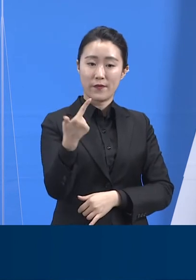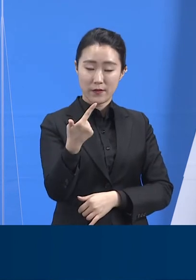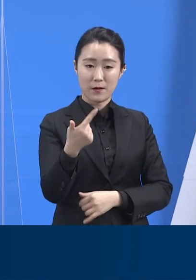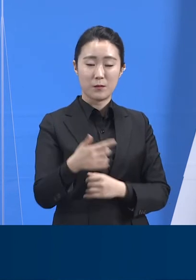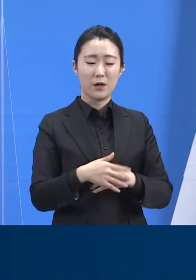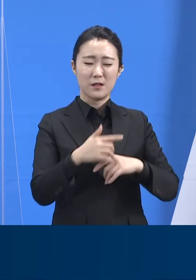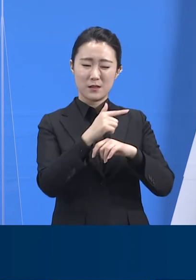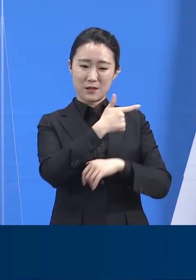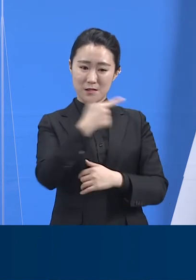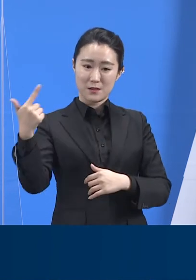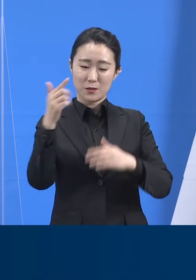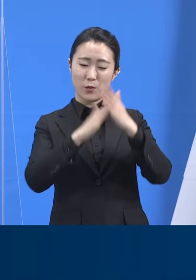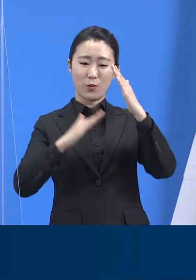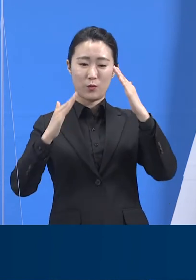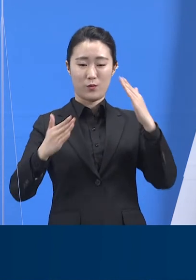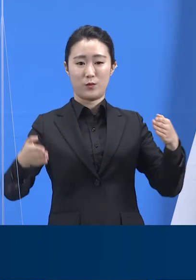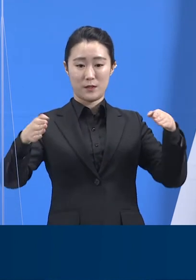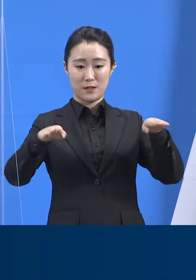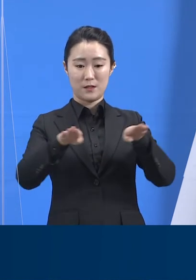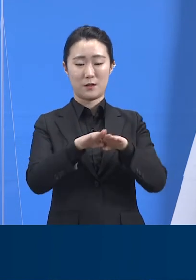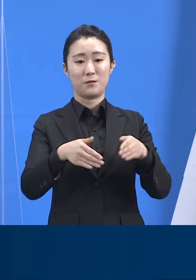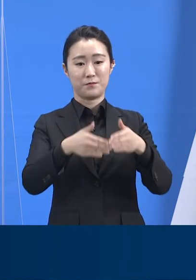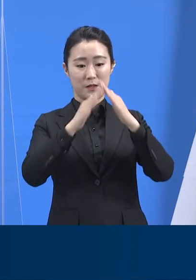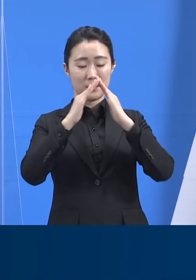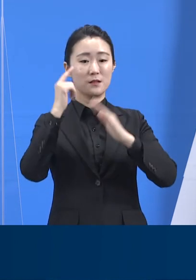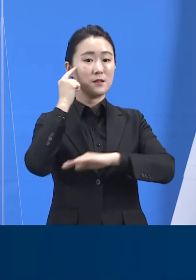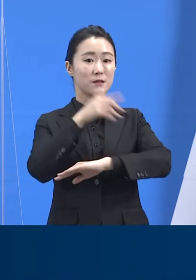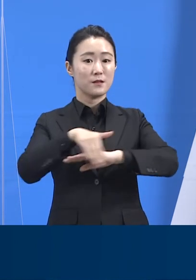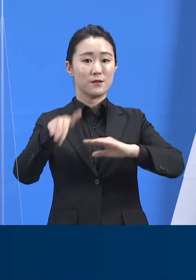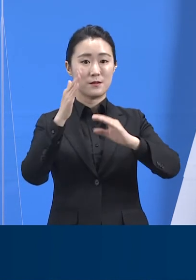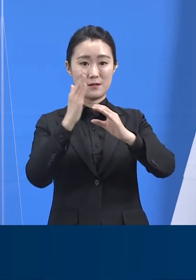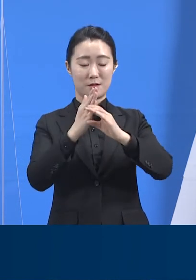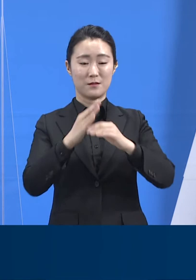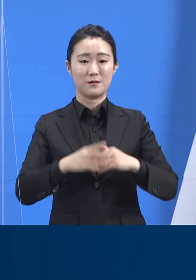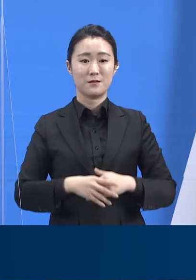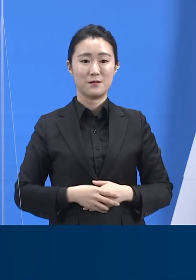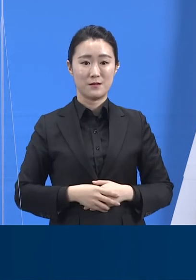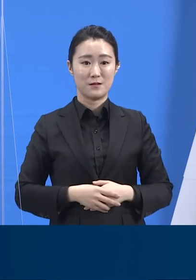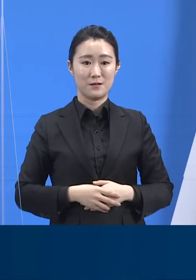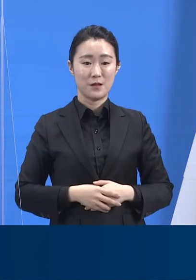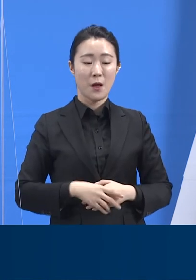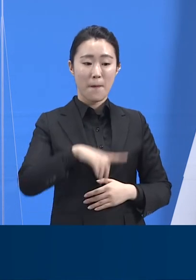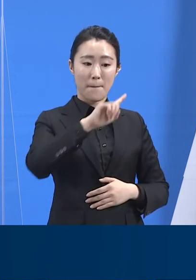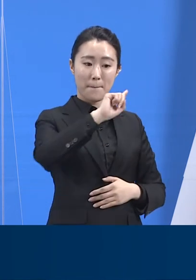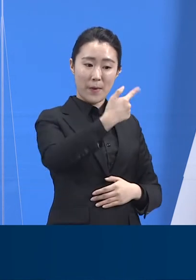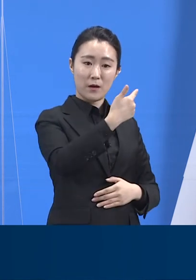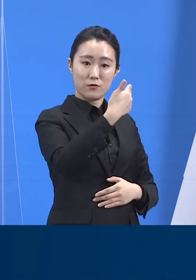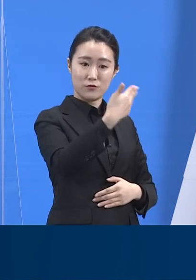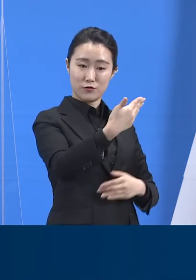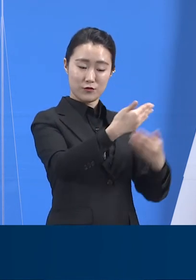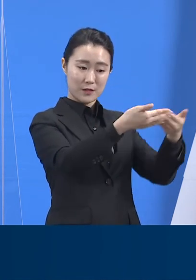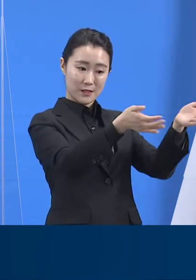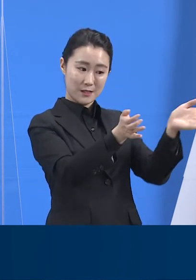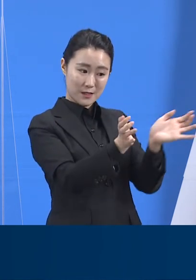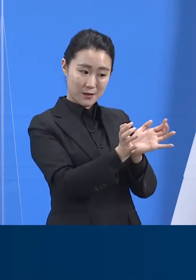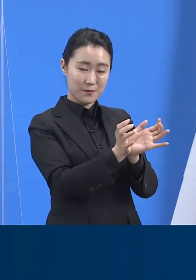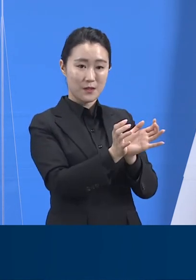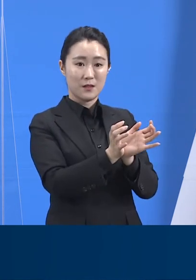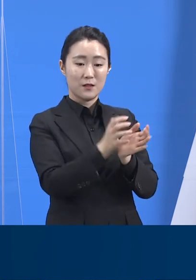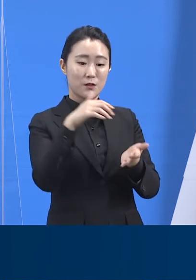설치됩니다. 109개 팀 2,398명의 인력으로 운영될 것이며,